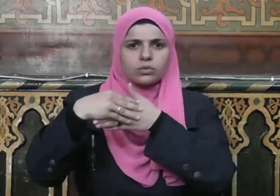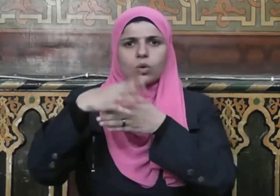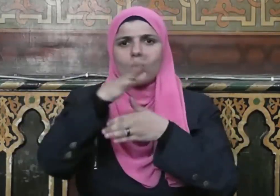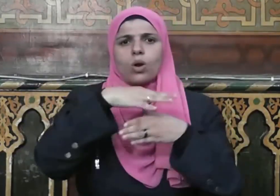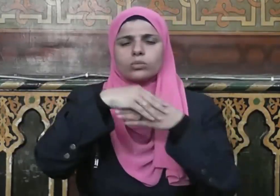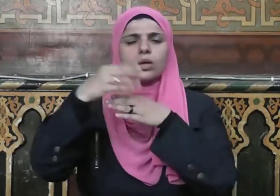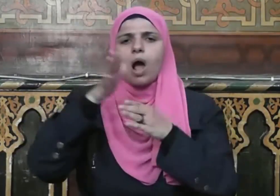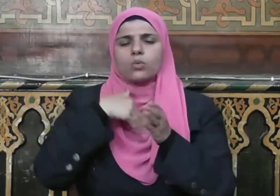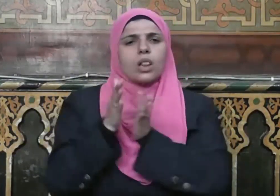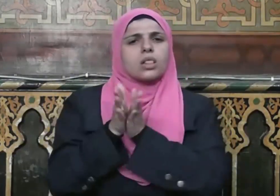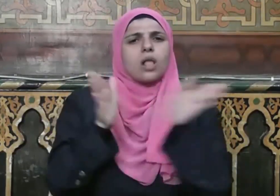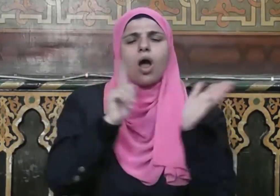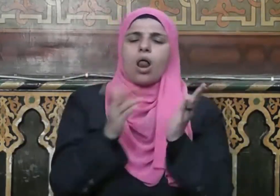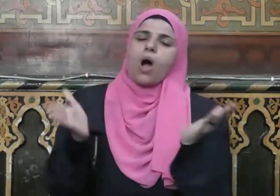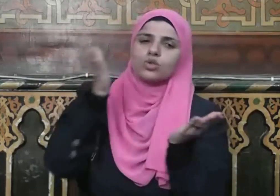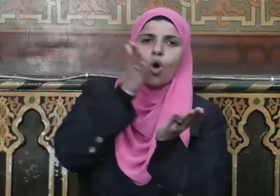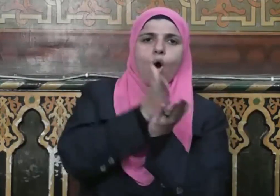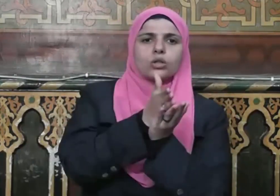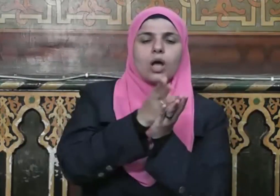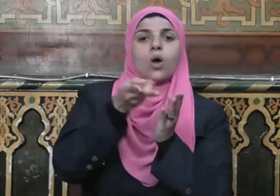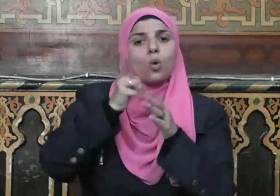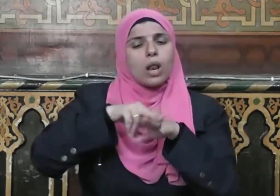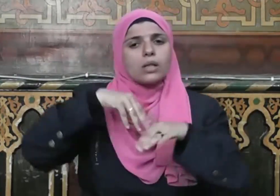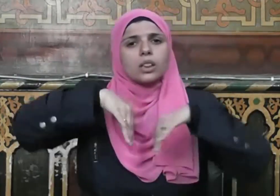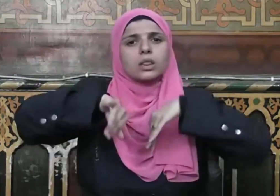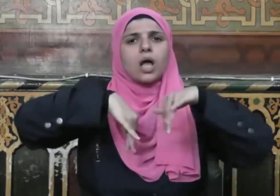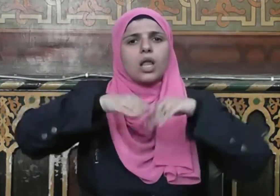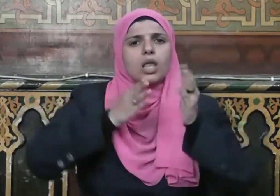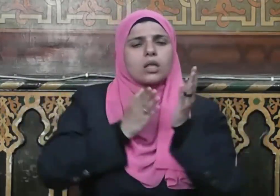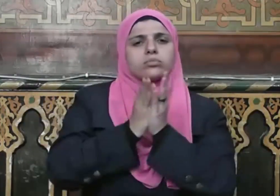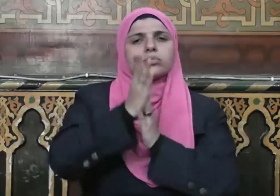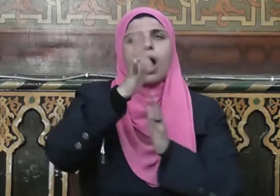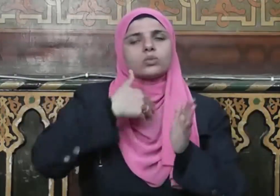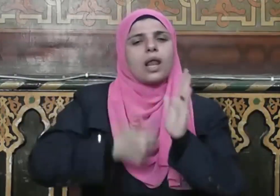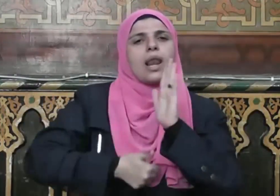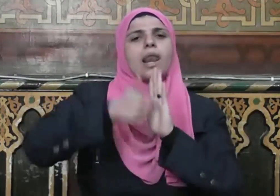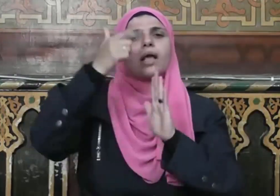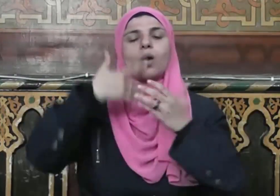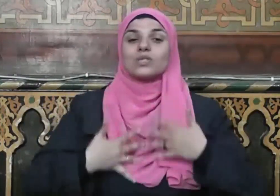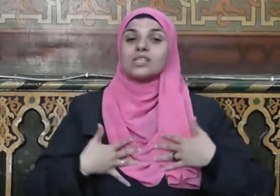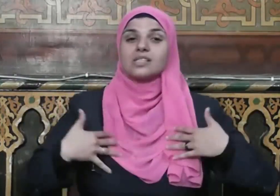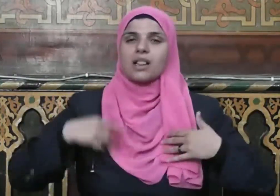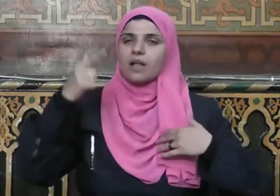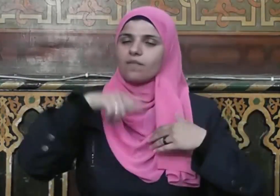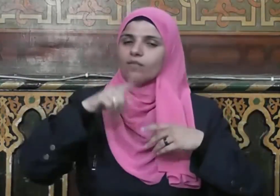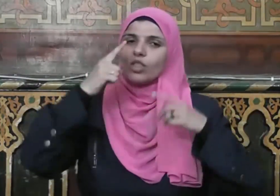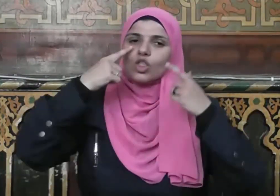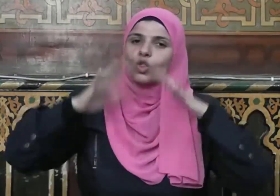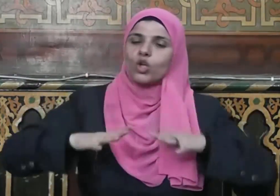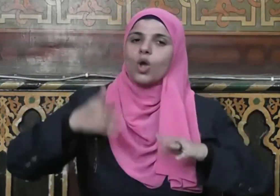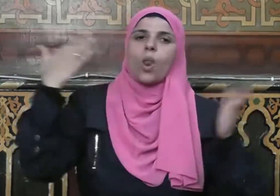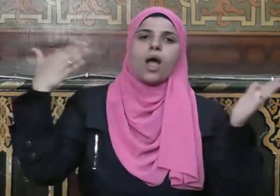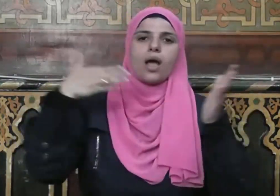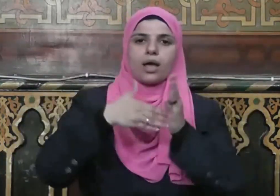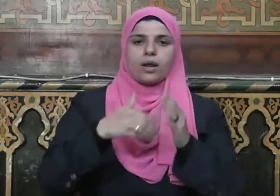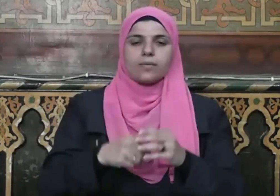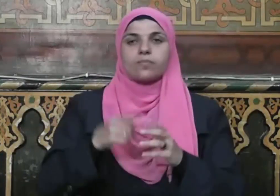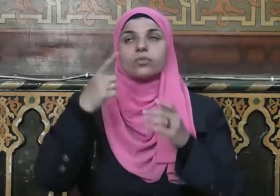بنواصيهم من الضلالة إلى الهدى ويسلك بهم سبل النجاة والسعادة في الدنيا والآخرة